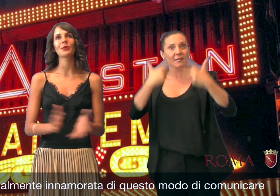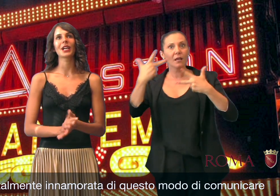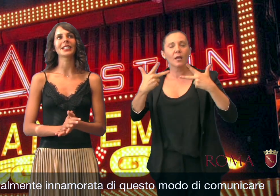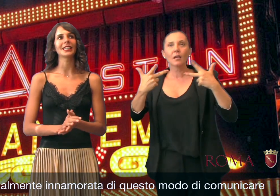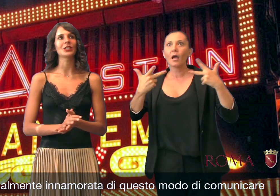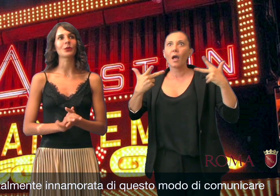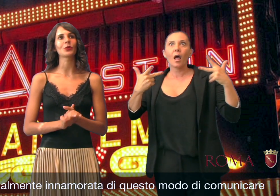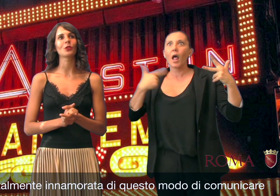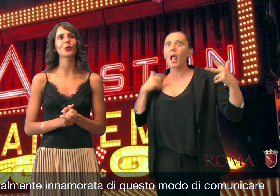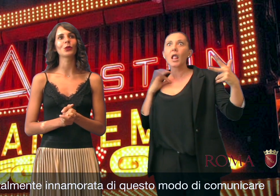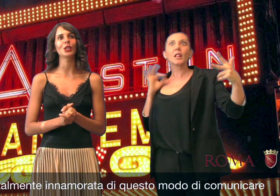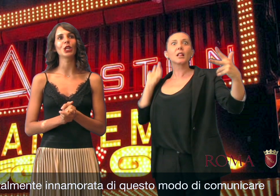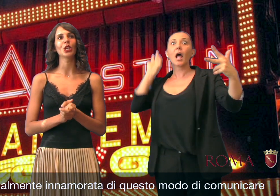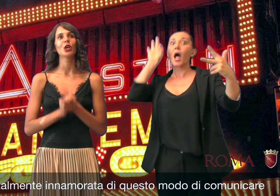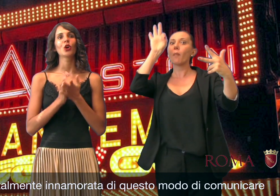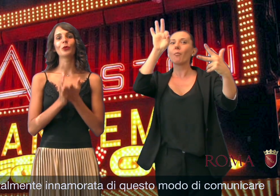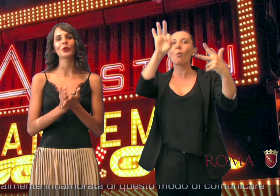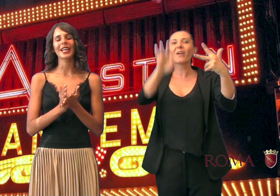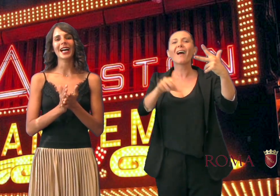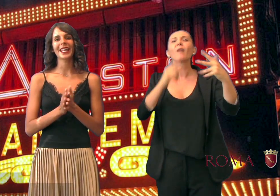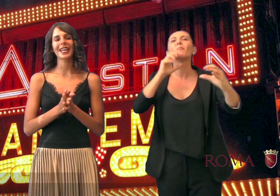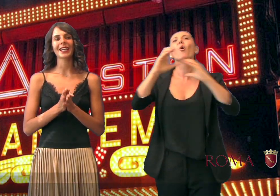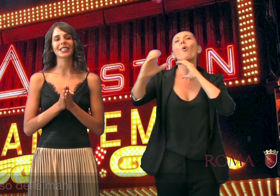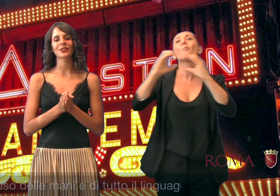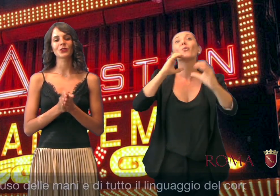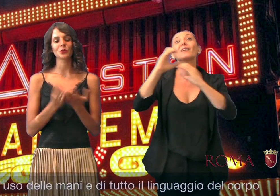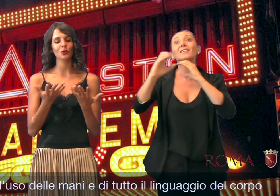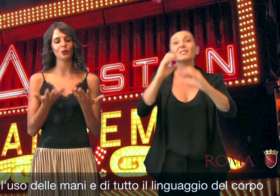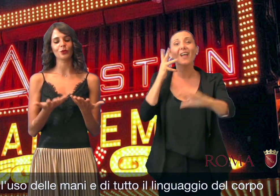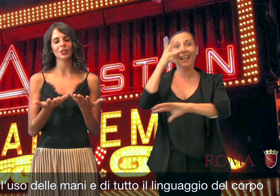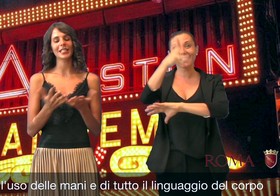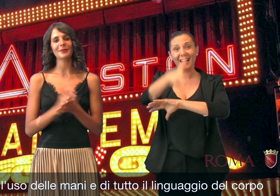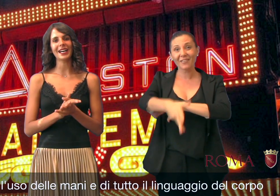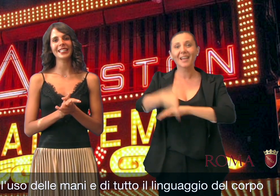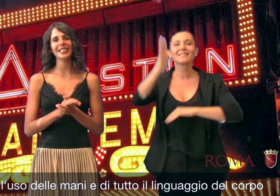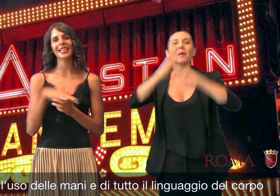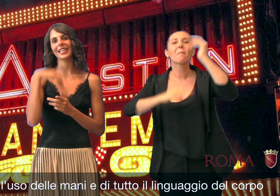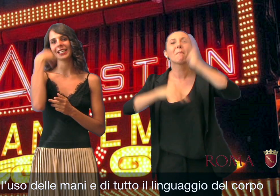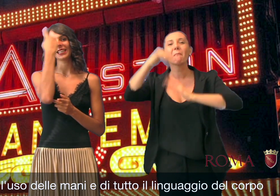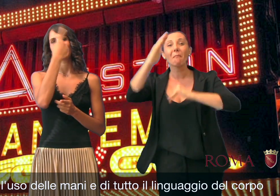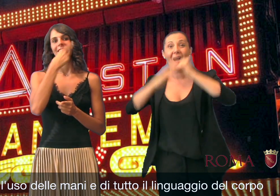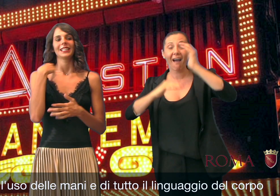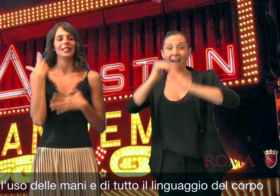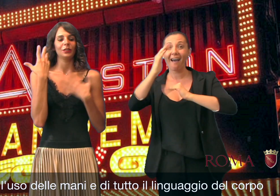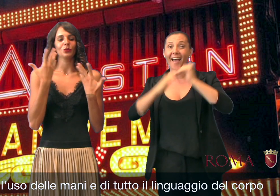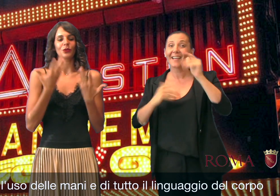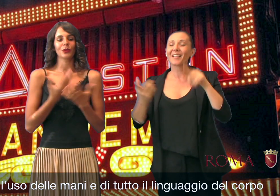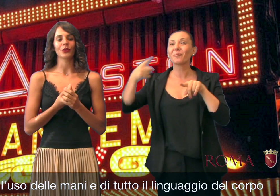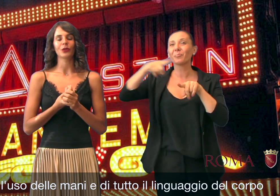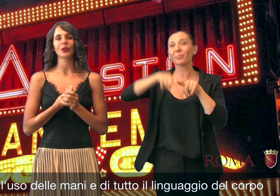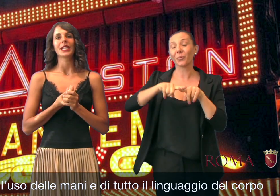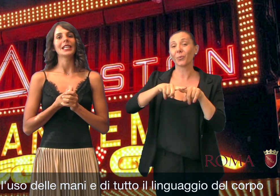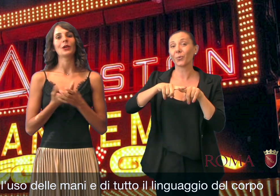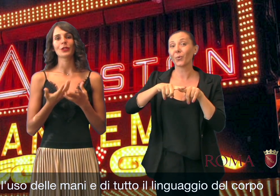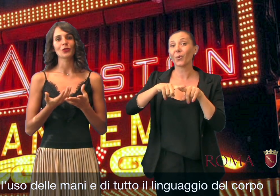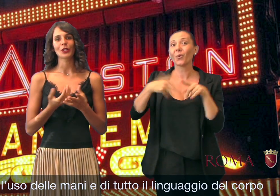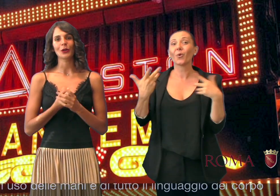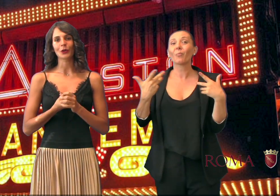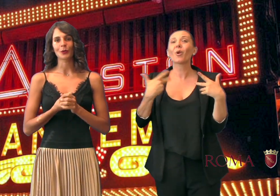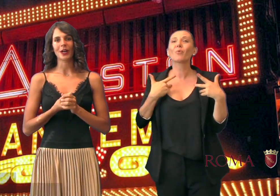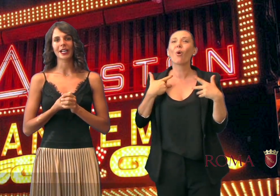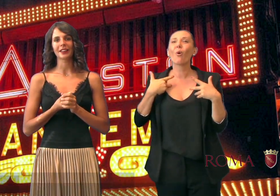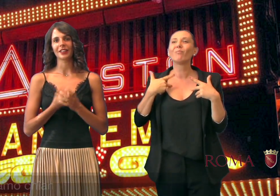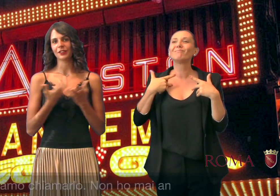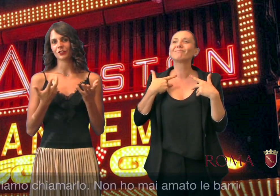innamorata di questo modo di comunicare attraverso l'uso delle mani e di tutto il linguaggio